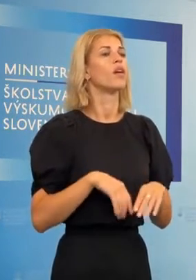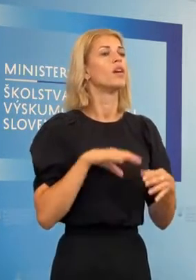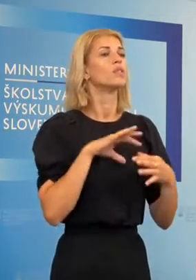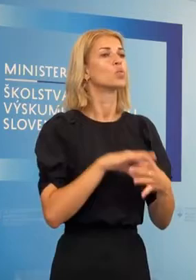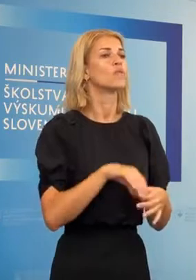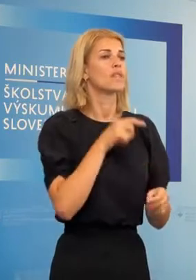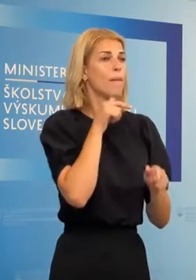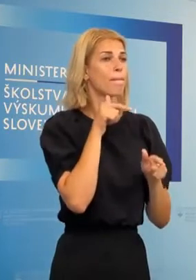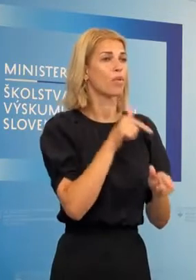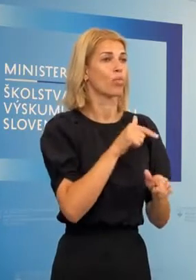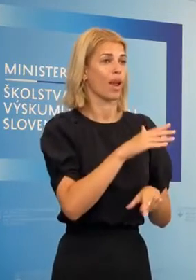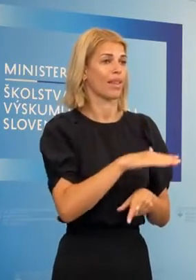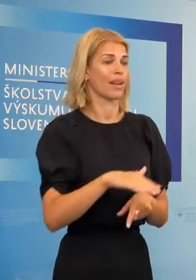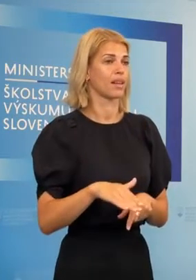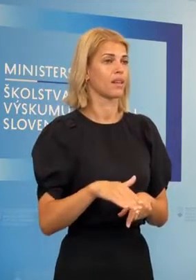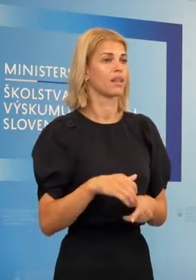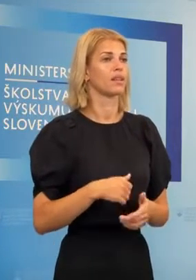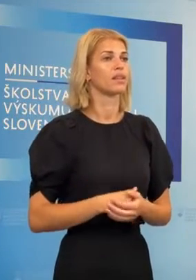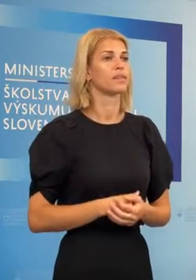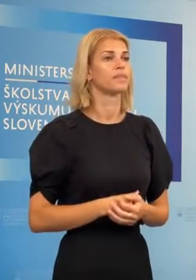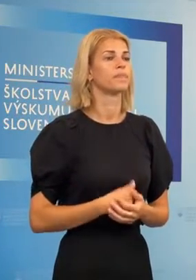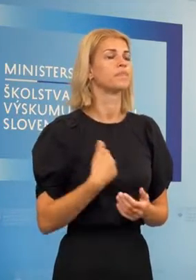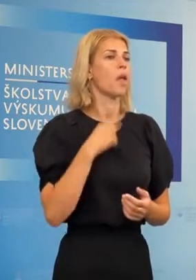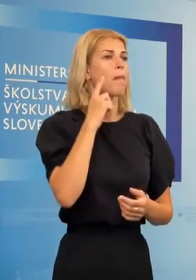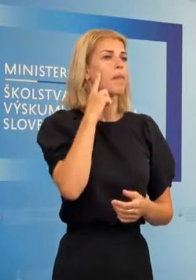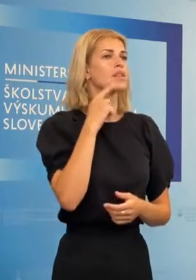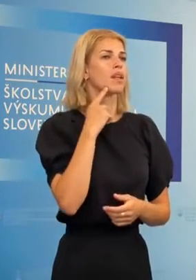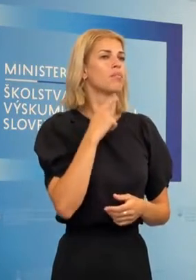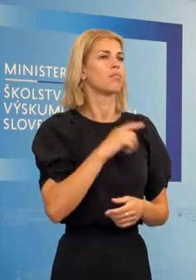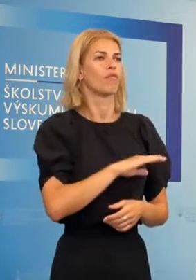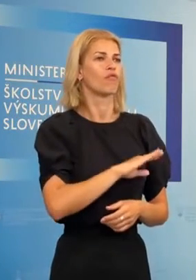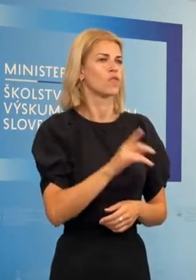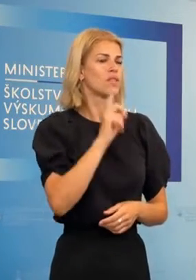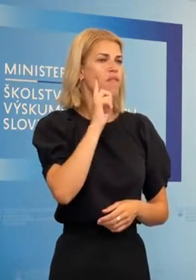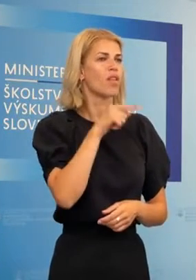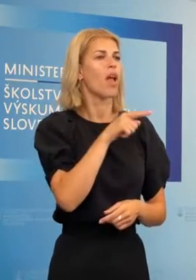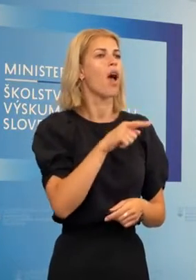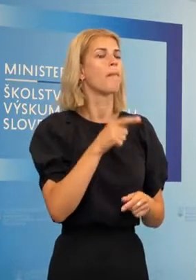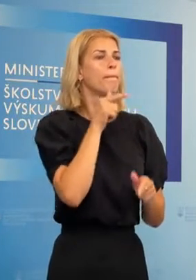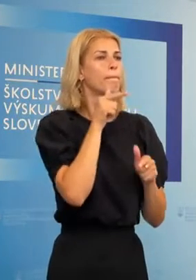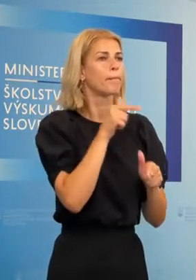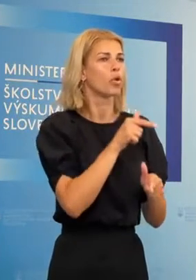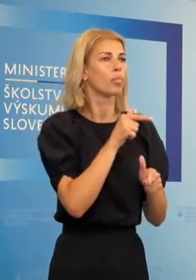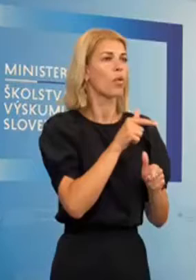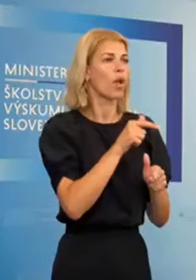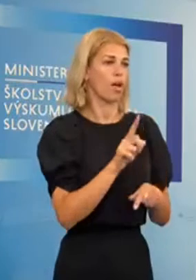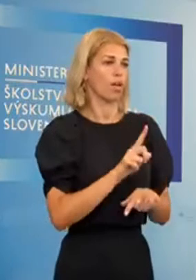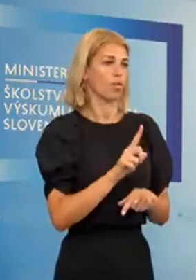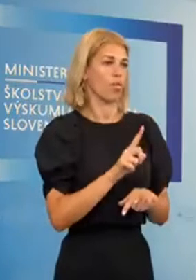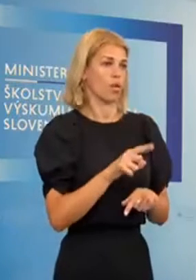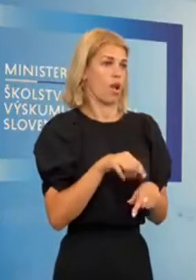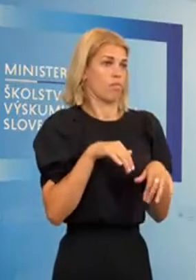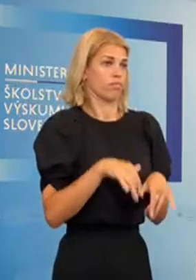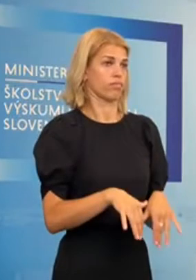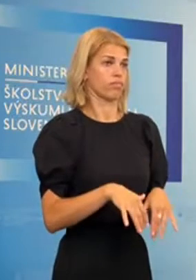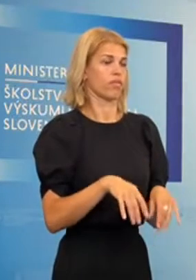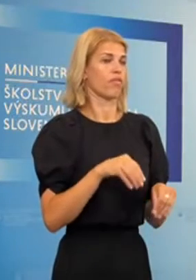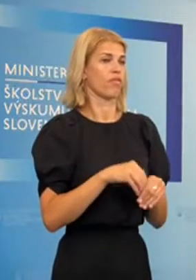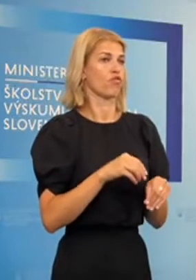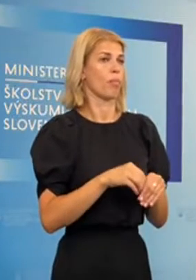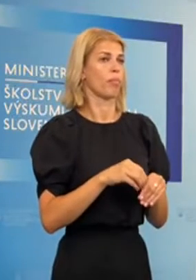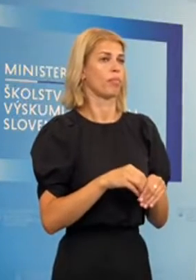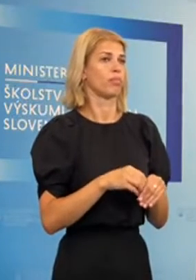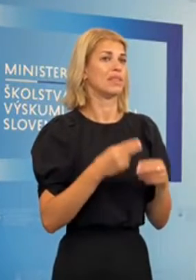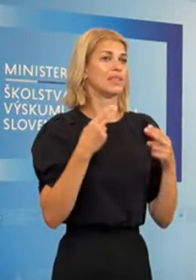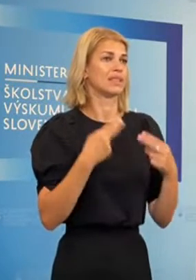detí z Ukrajiny týka, tak myslím, že všetci vedujú, že tá podpora, ktorá tu nastala hneď pod príchode od